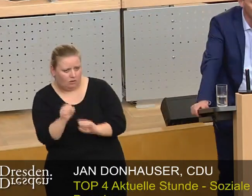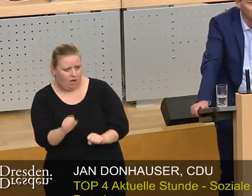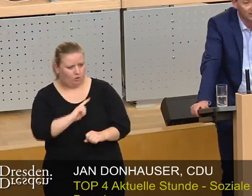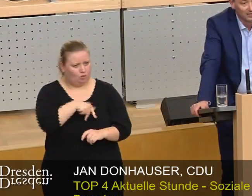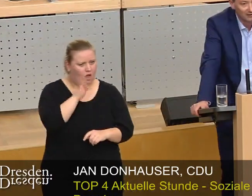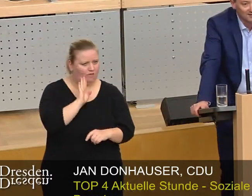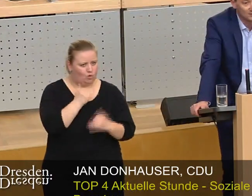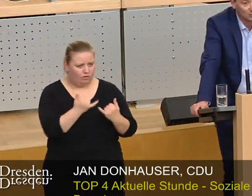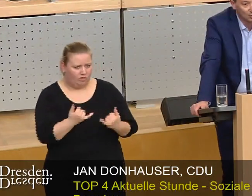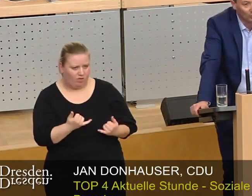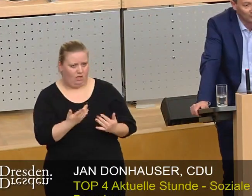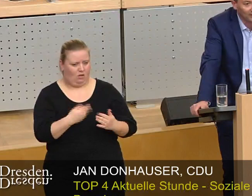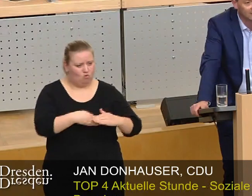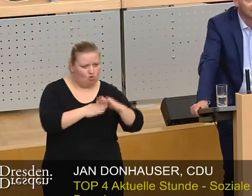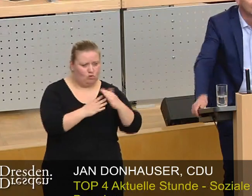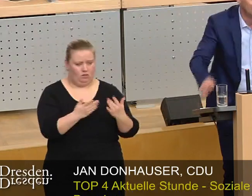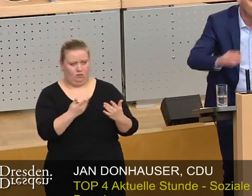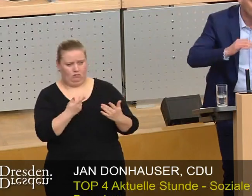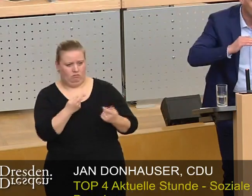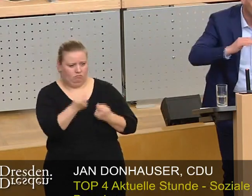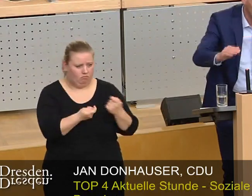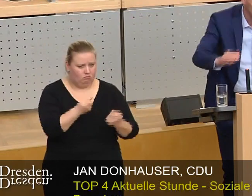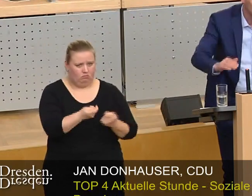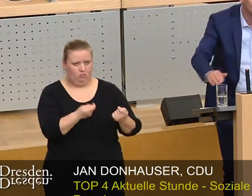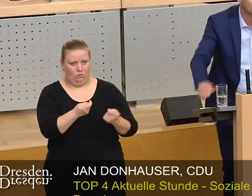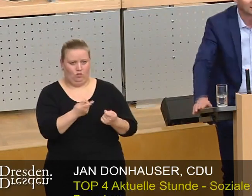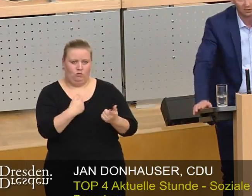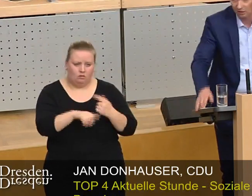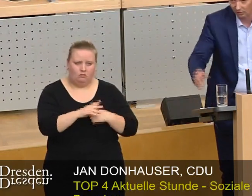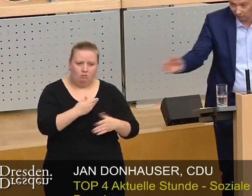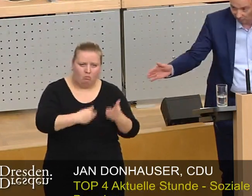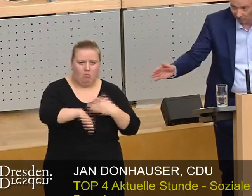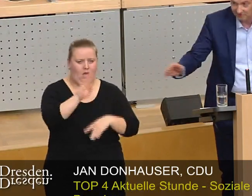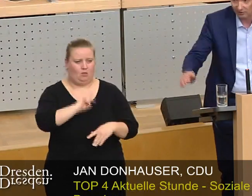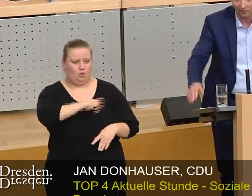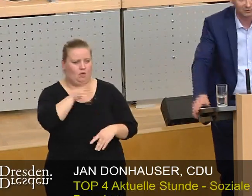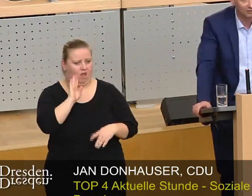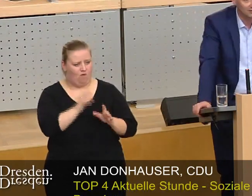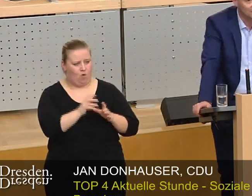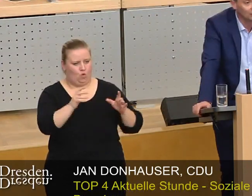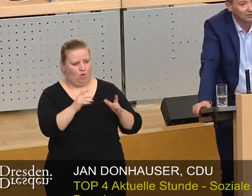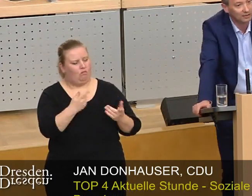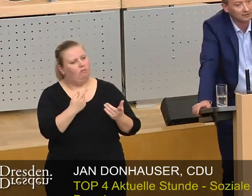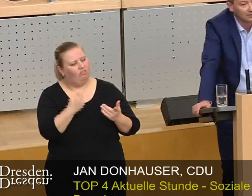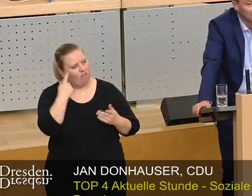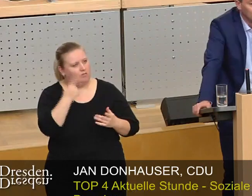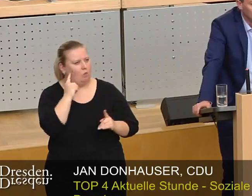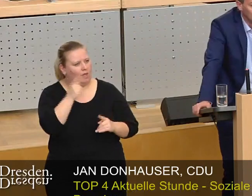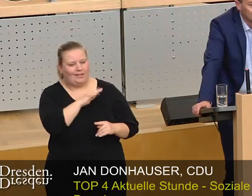überlegen können, was ist zu tun, um dann zumindest den Anstieg, der derzeit vielleicht noch nicht so